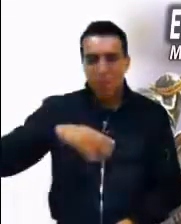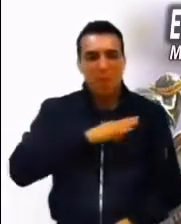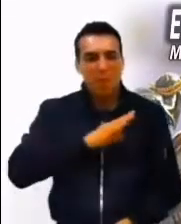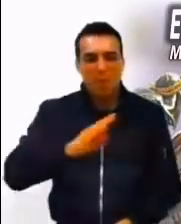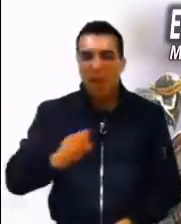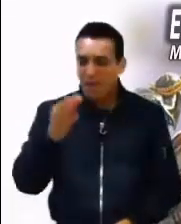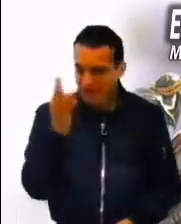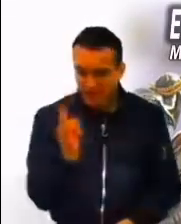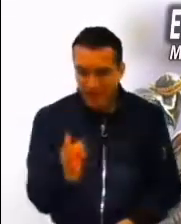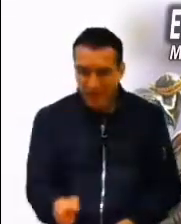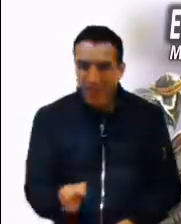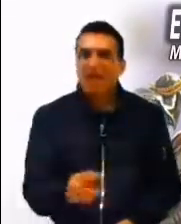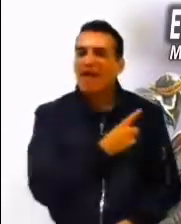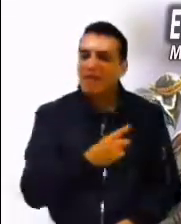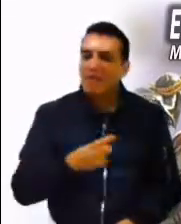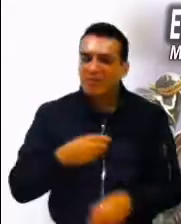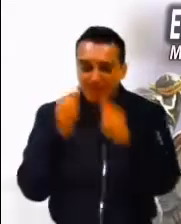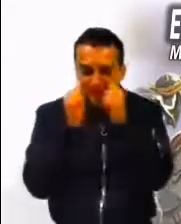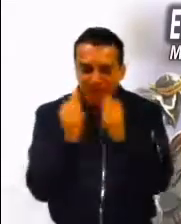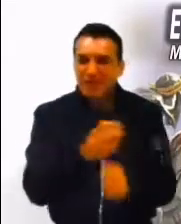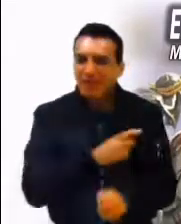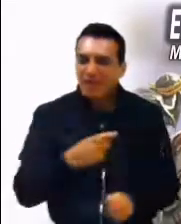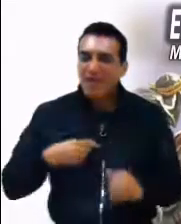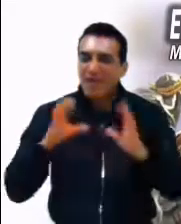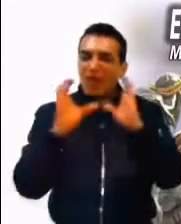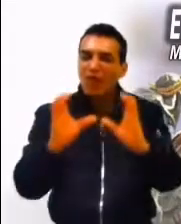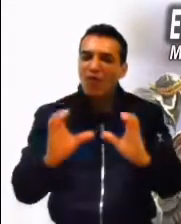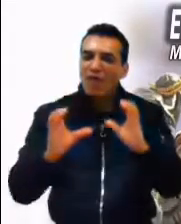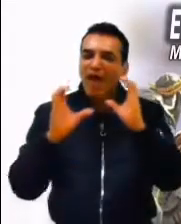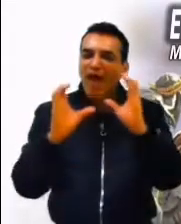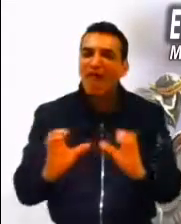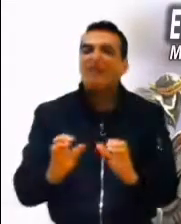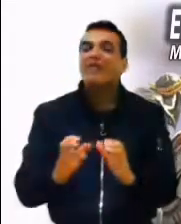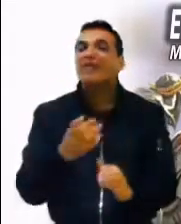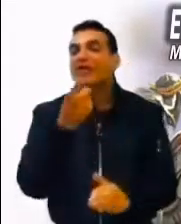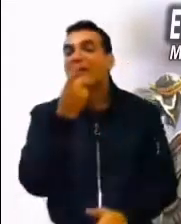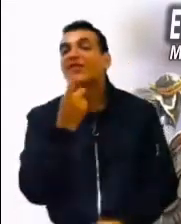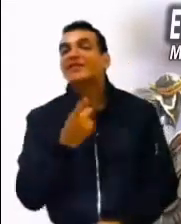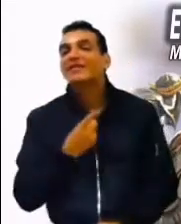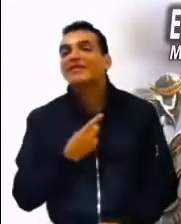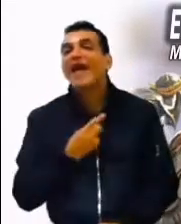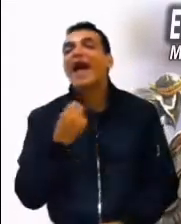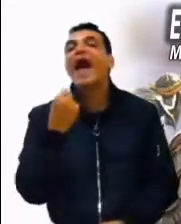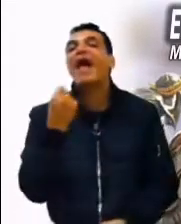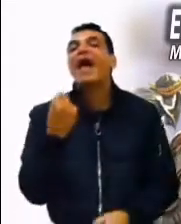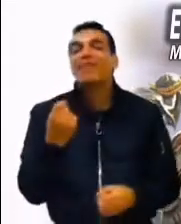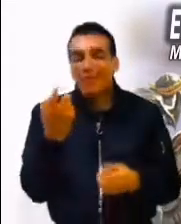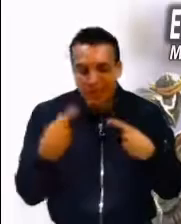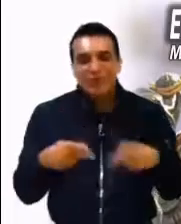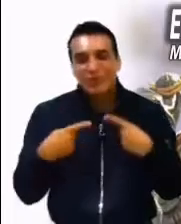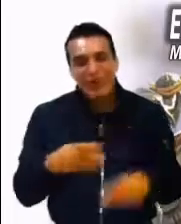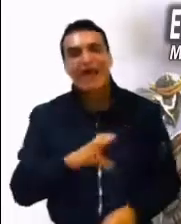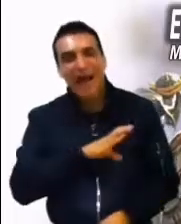Está atento, ten cuidado. Son las palabras de alguien que nos quiere y llama nuestra atención para que